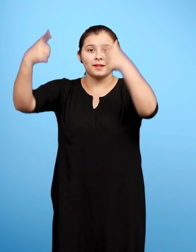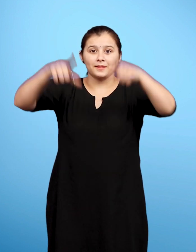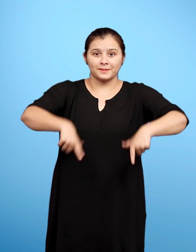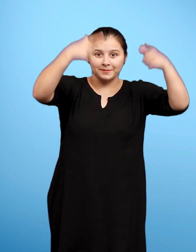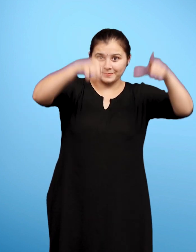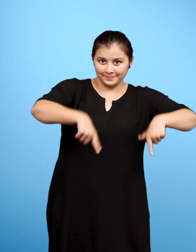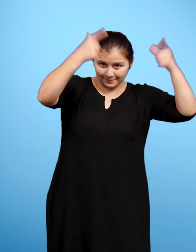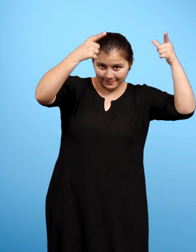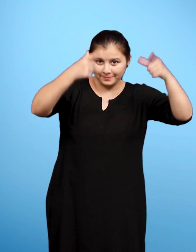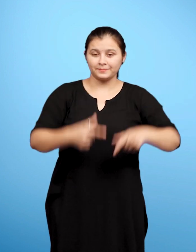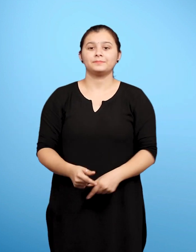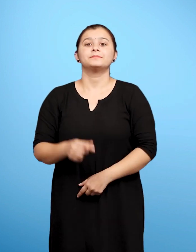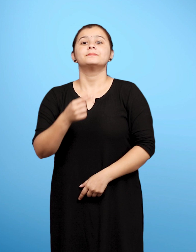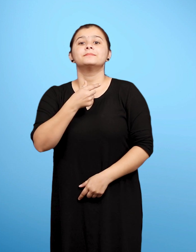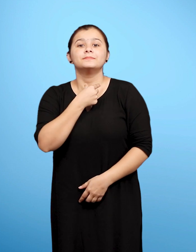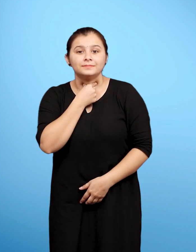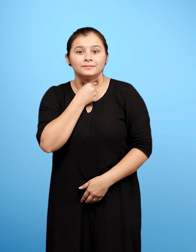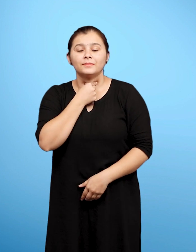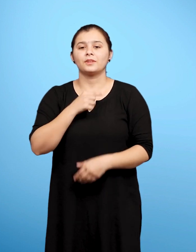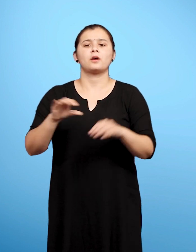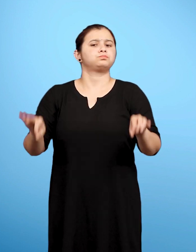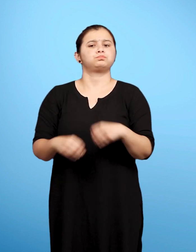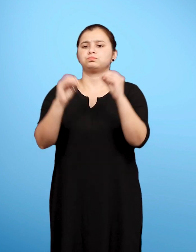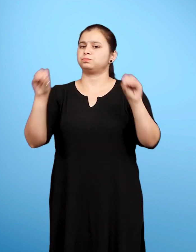ग कोई नहीं